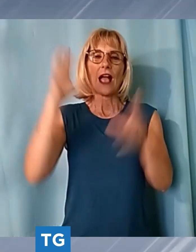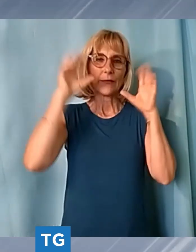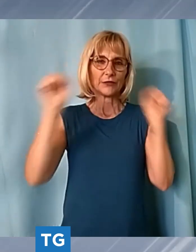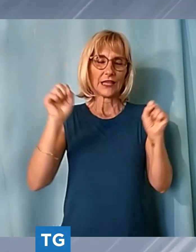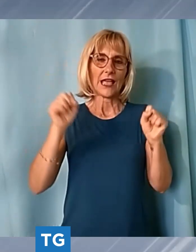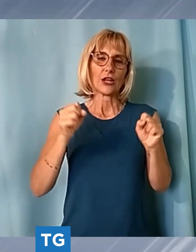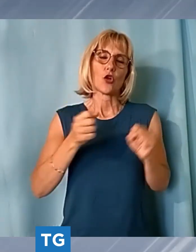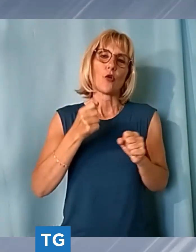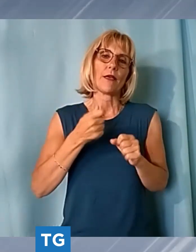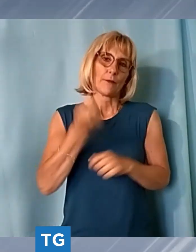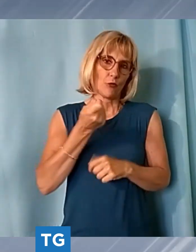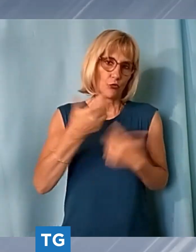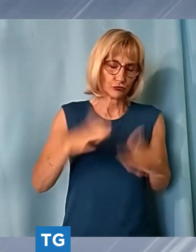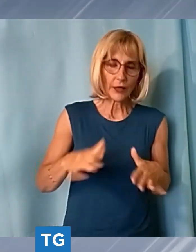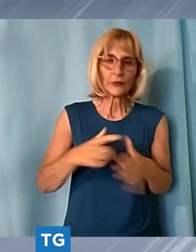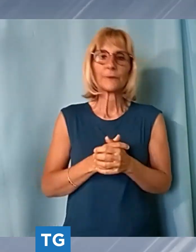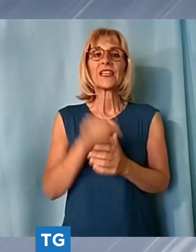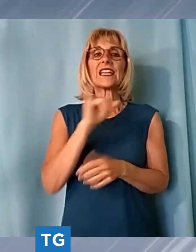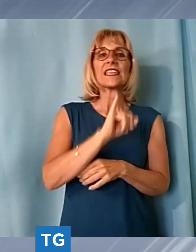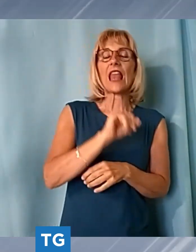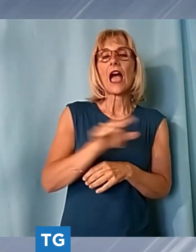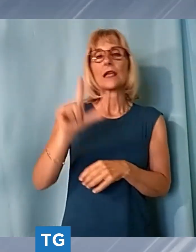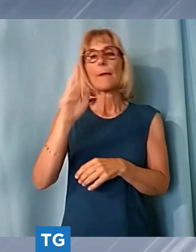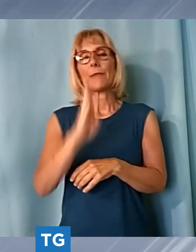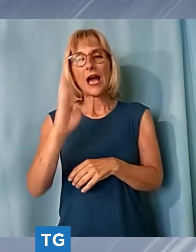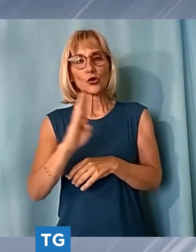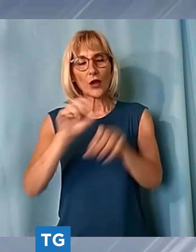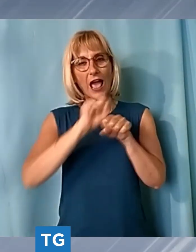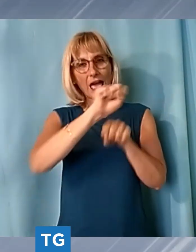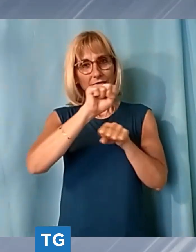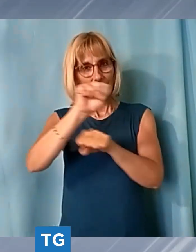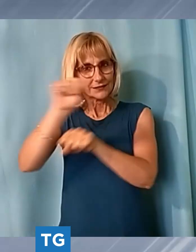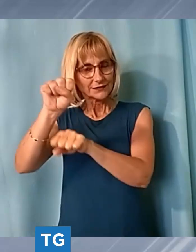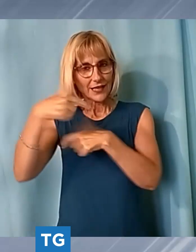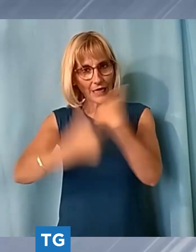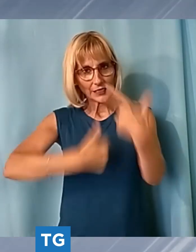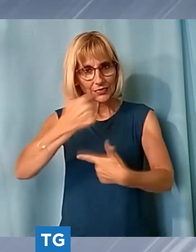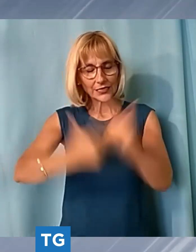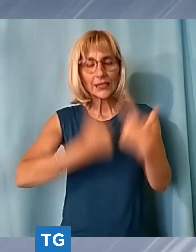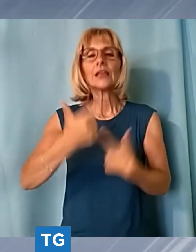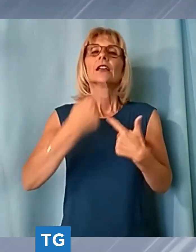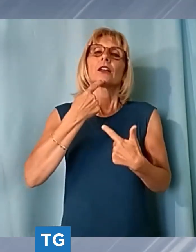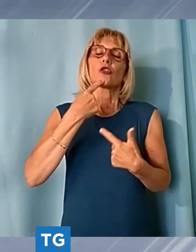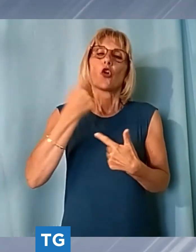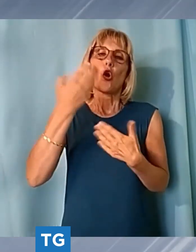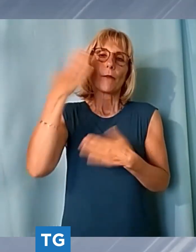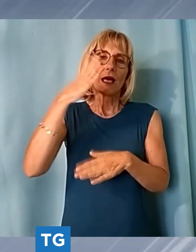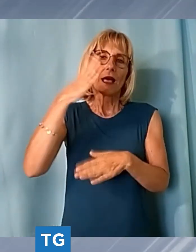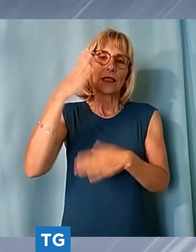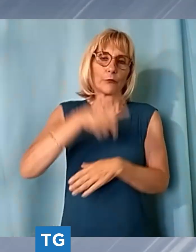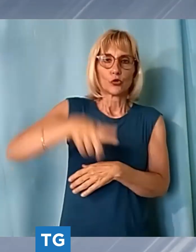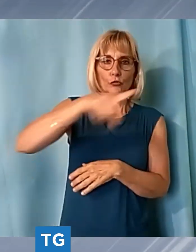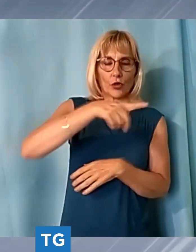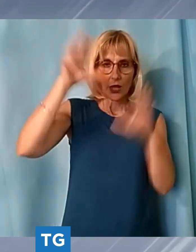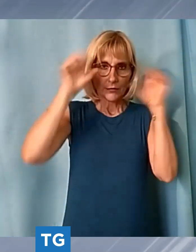e'area baroni ha consegnato gli attestati di merito concessi dal comandante provinciale dei carabinieri a tre studenti della scuola secondaria